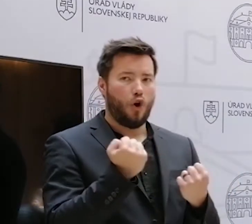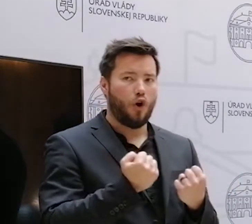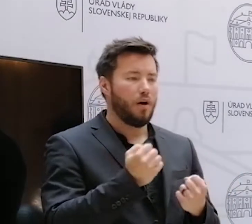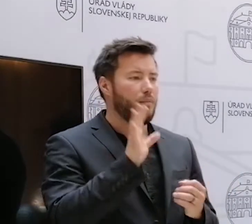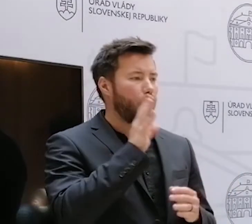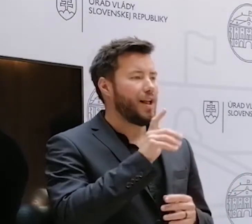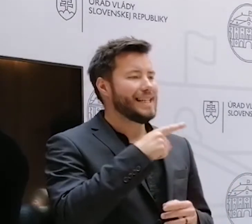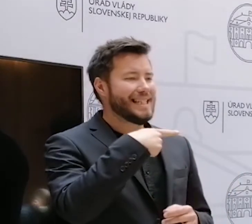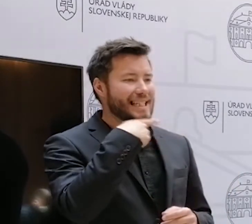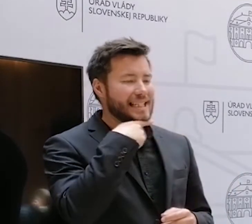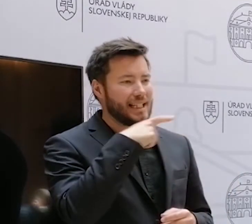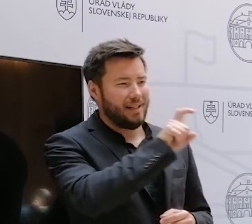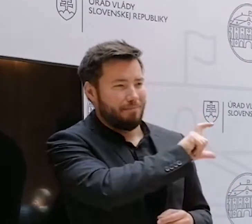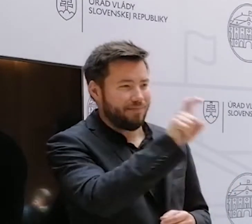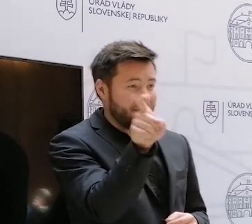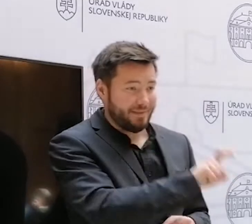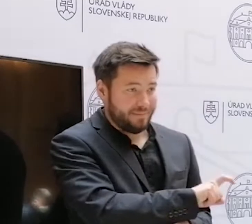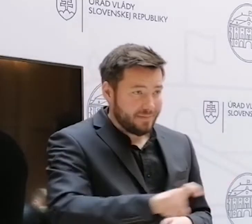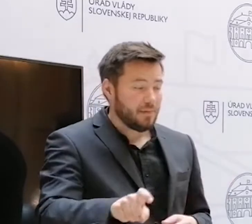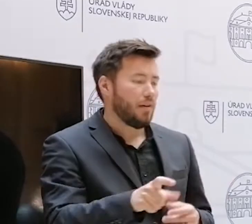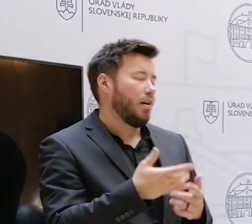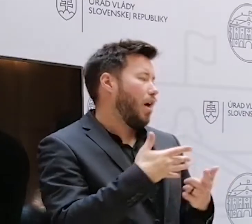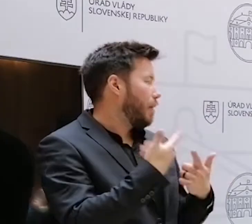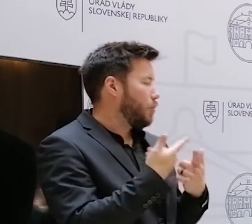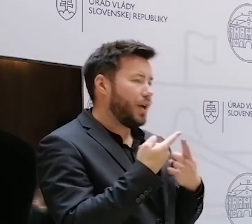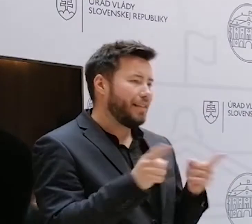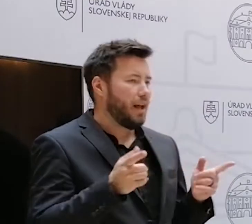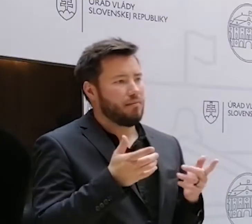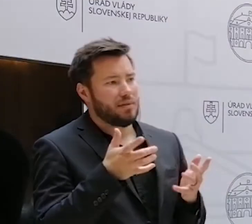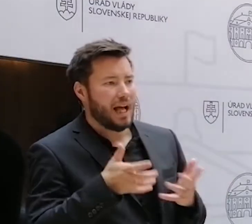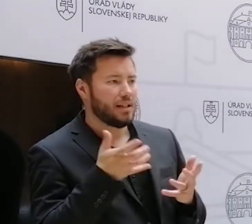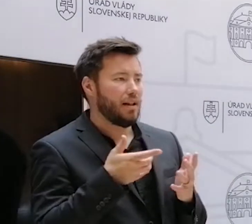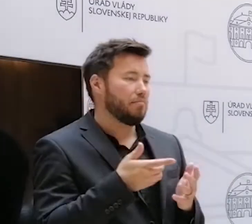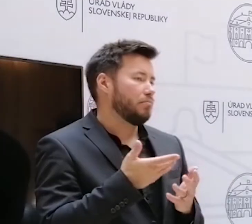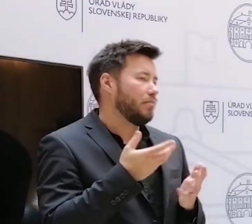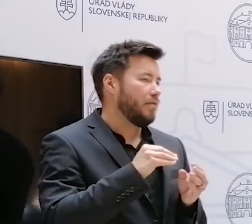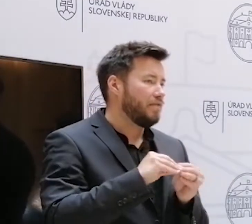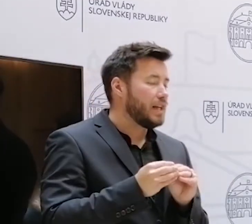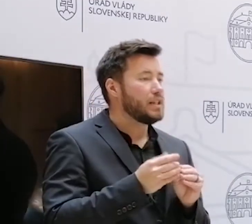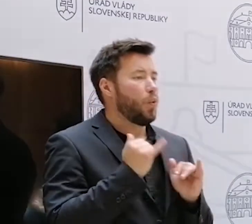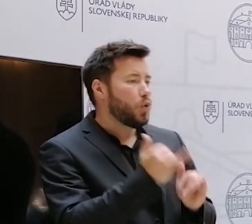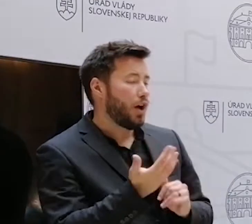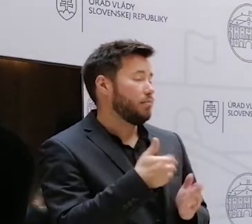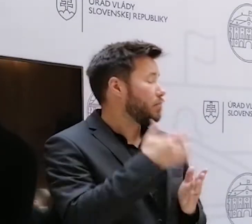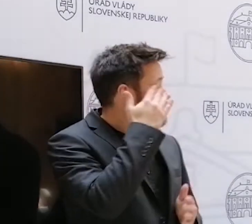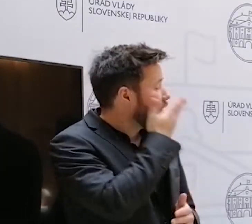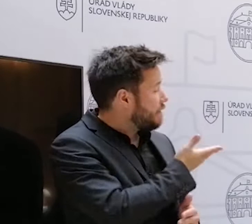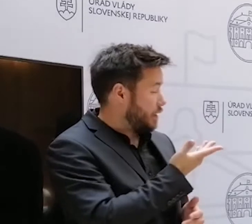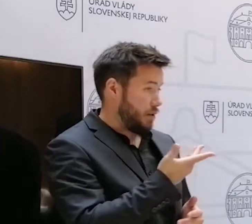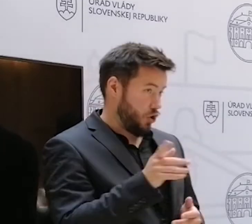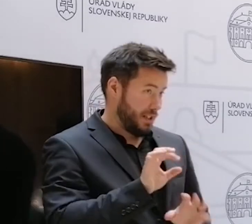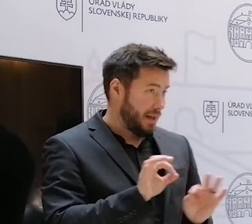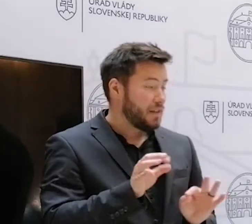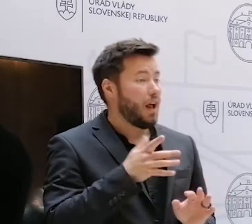boli aj rôzne verbálne a iné prejavy. Či by ste sa k tomuto mohli vyjadriť, že napríklad, čo si o myslíte a čo takýmto ľuďom hrozí,